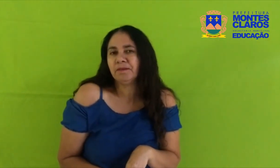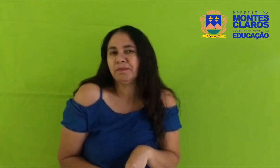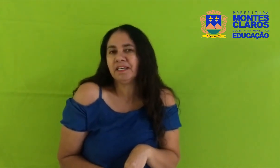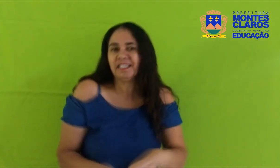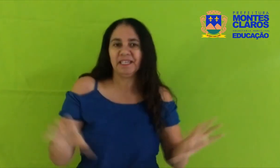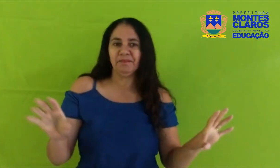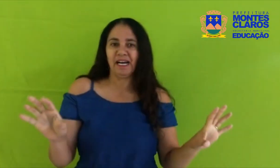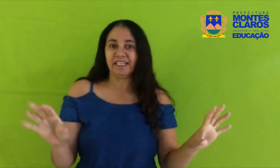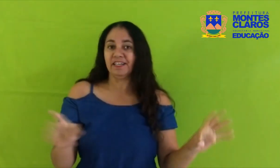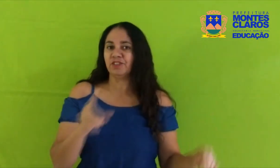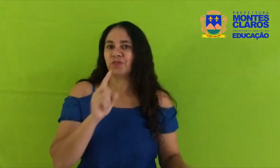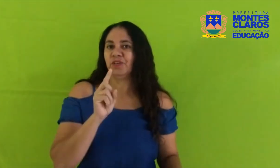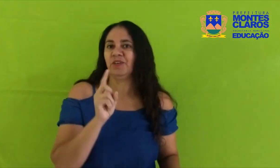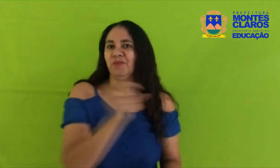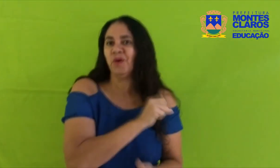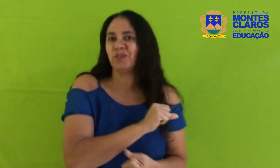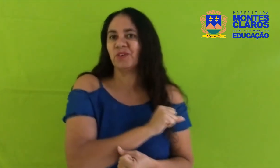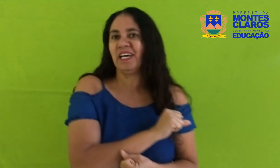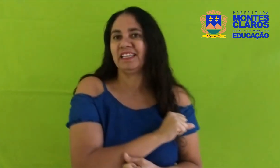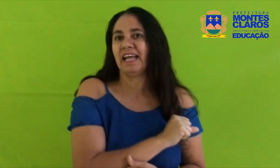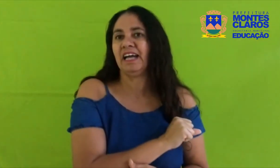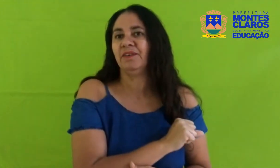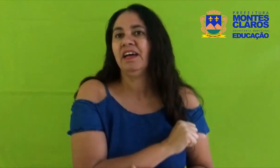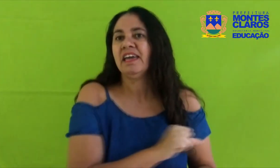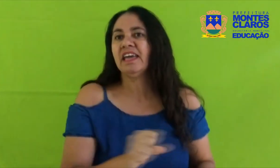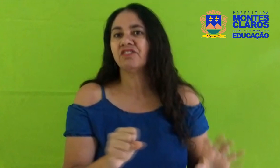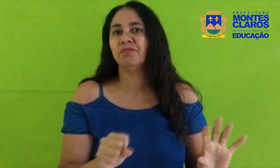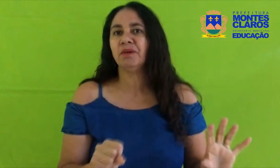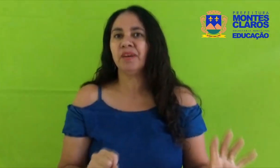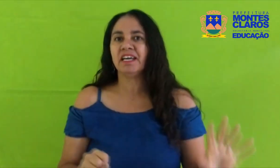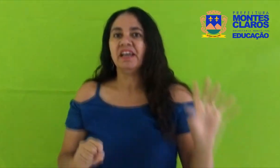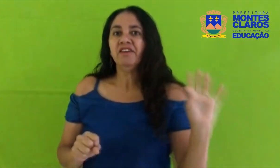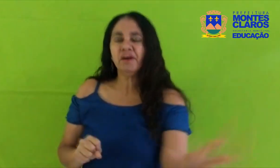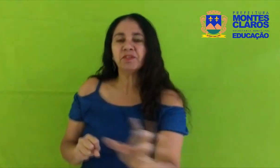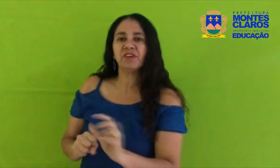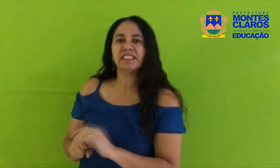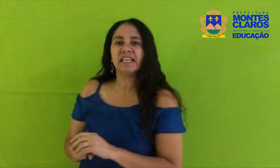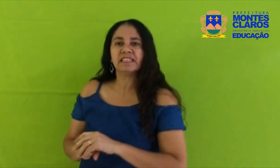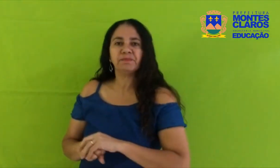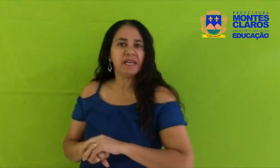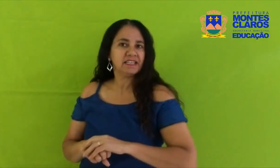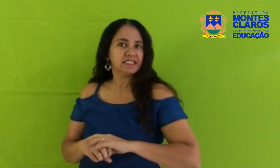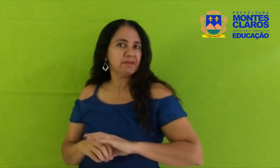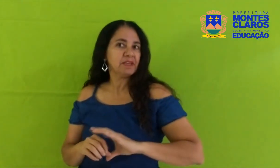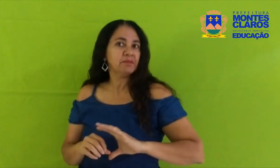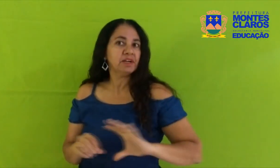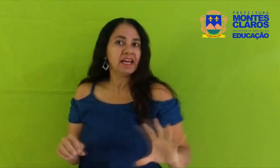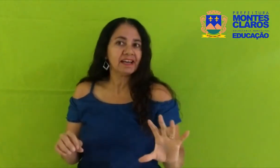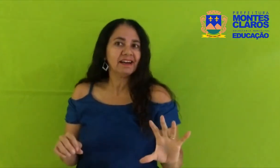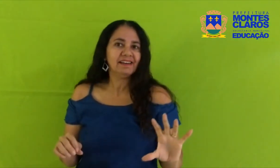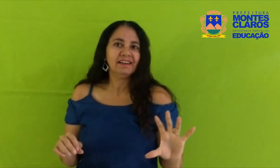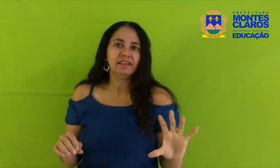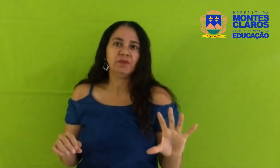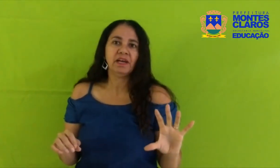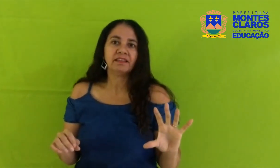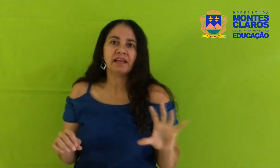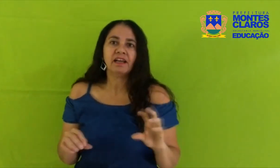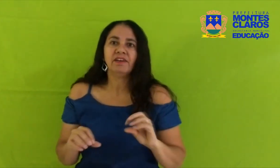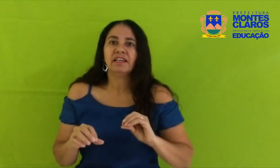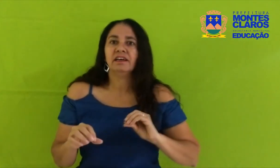mamãe E Mariana escolheu outro retalho Este, mamãe, vamos fazer as pernas na minha boneca? E o retalho era